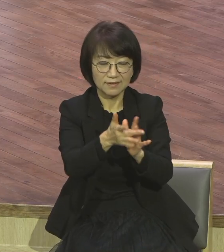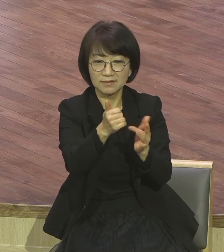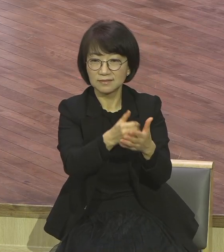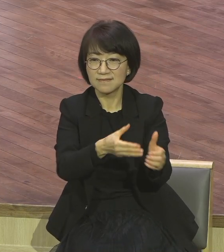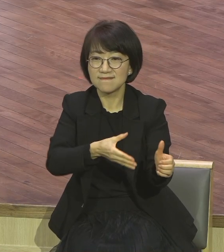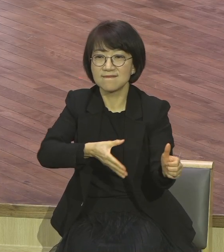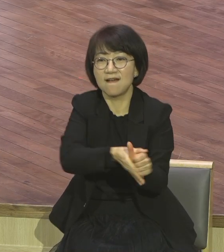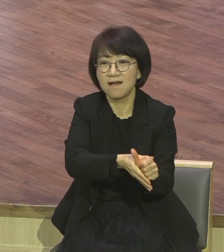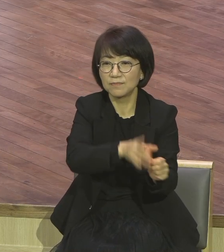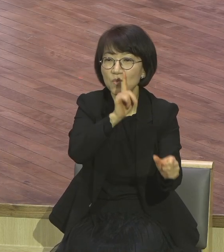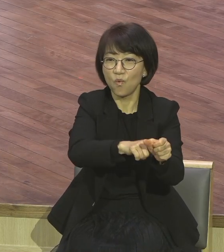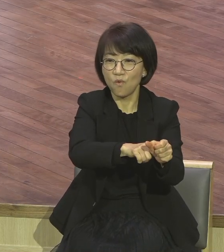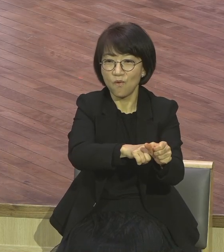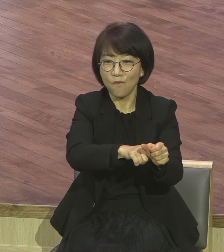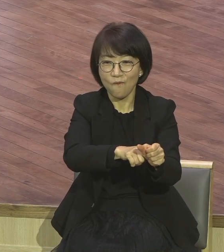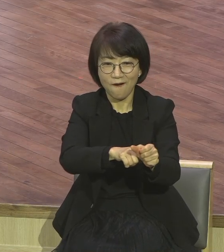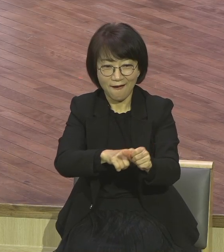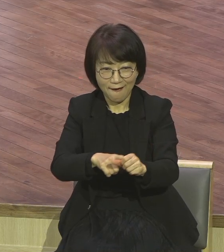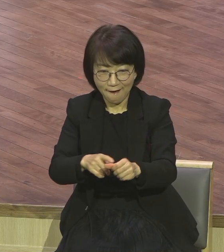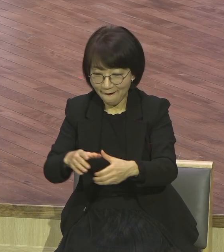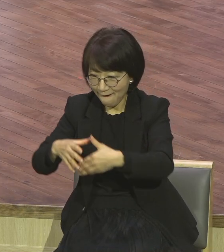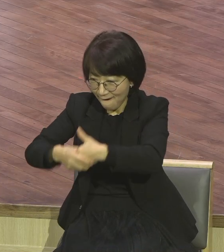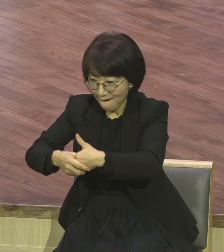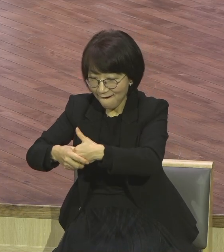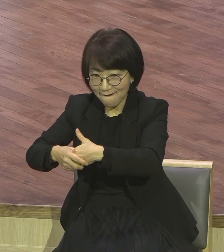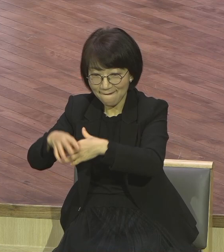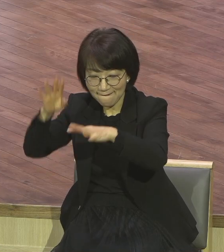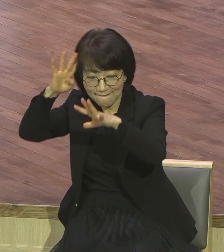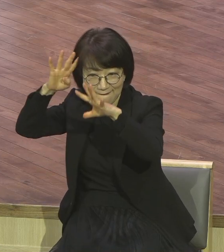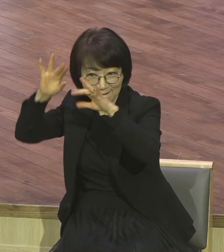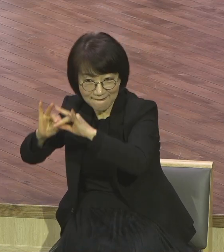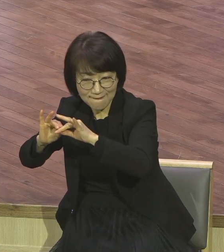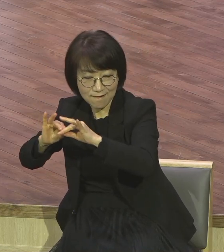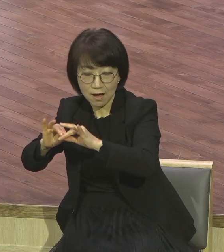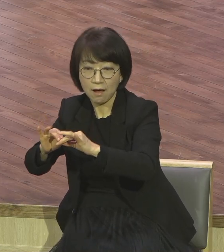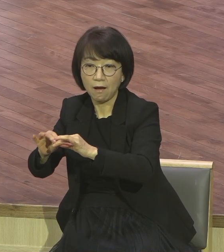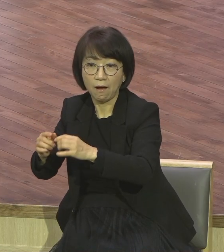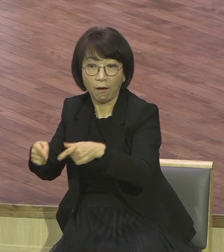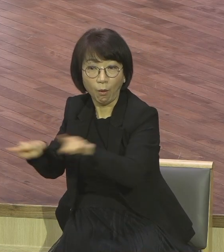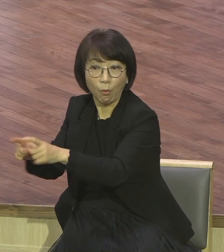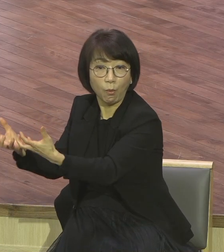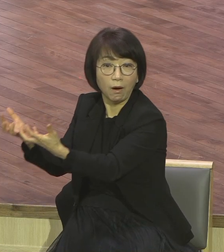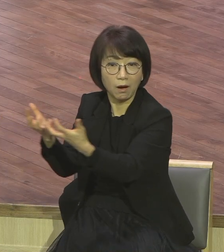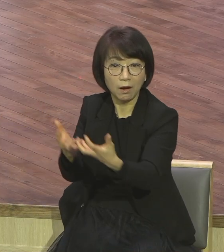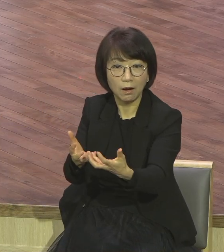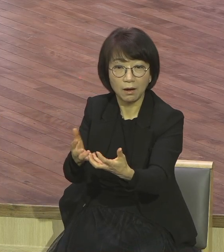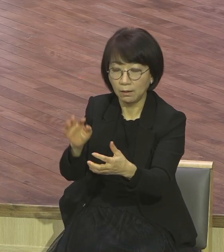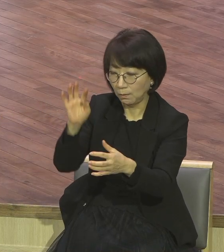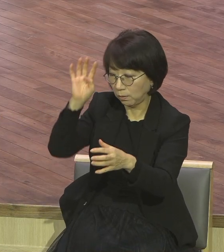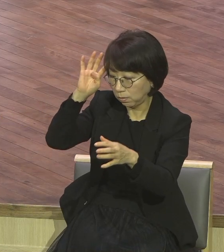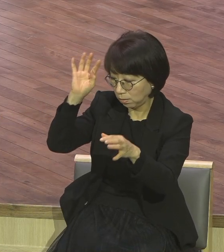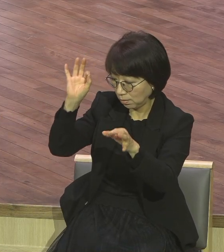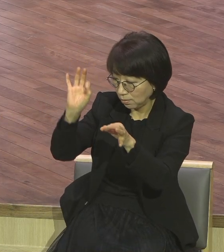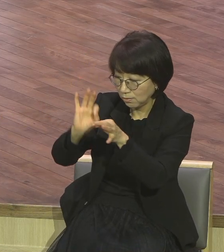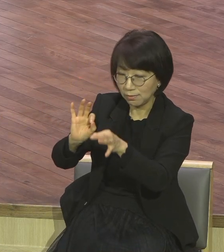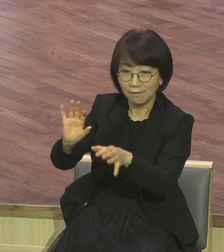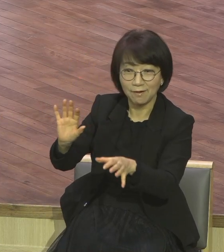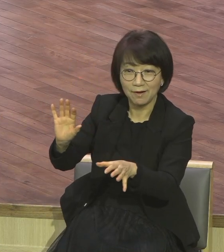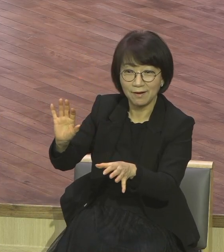되었어요. 예수님을 배척하는 데 하나가 되어서 연합해서 전략적 동반자 관계가 되었어요.